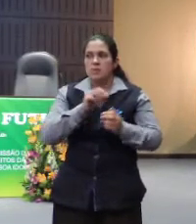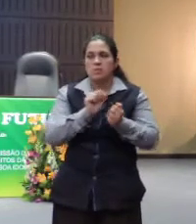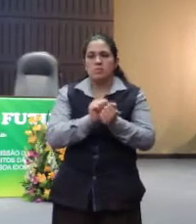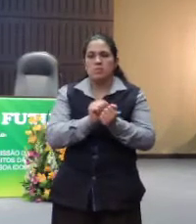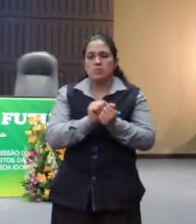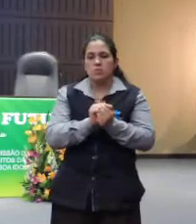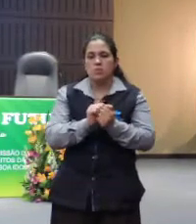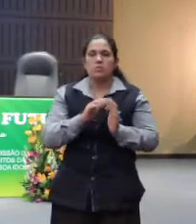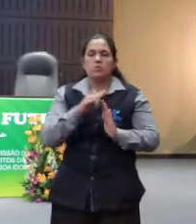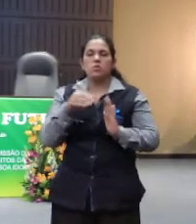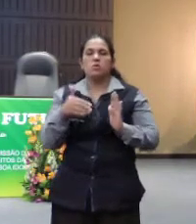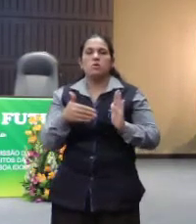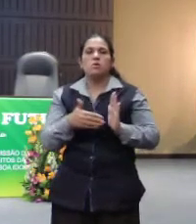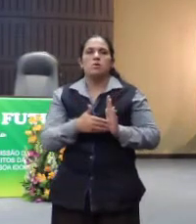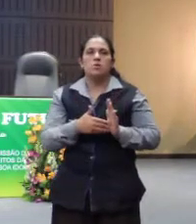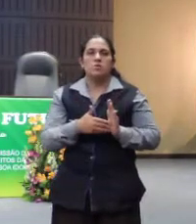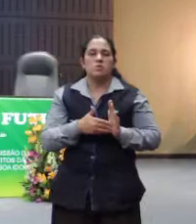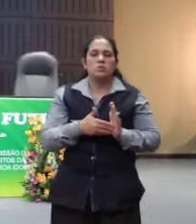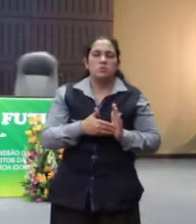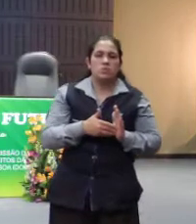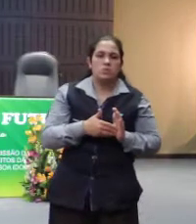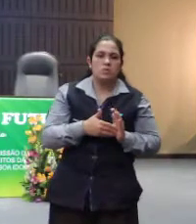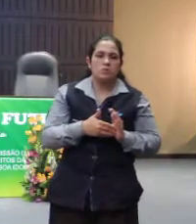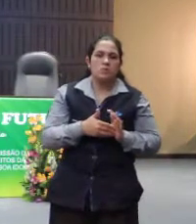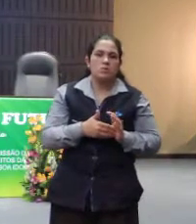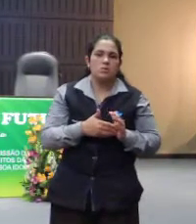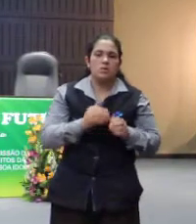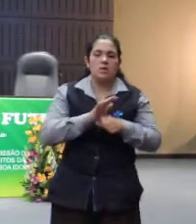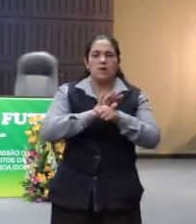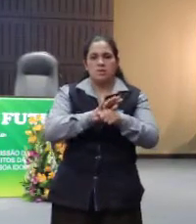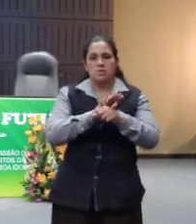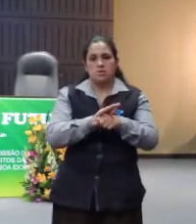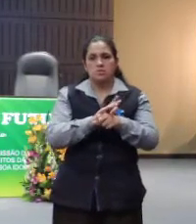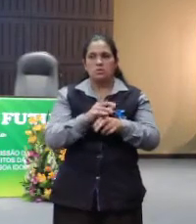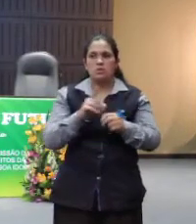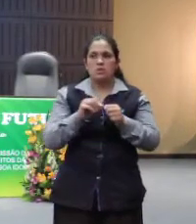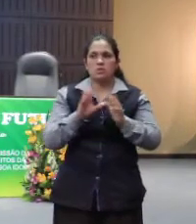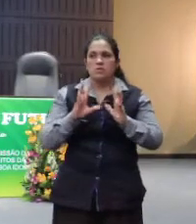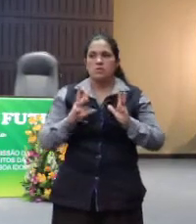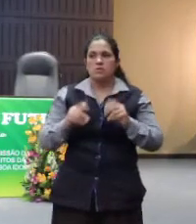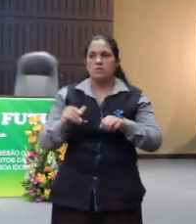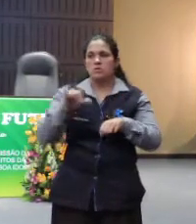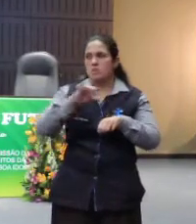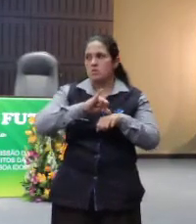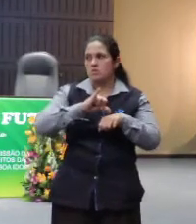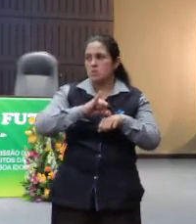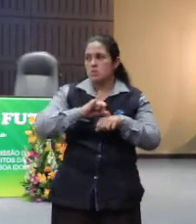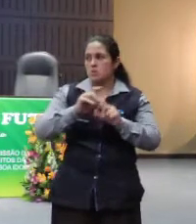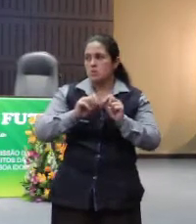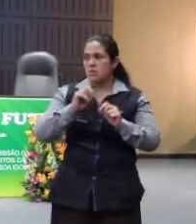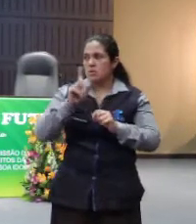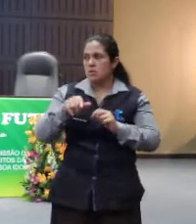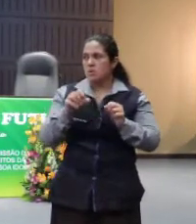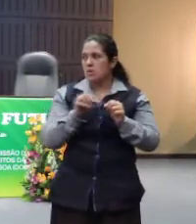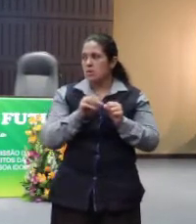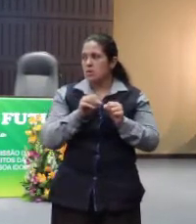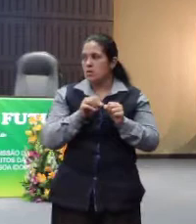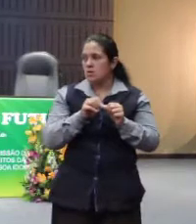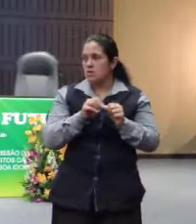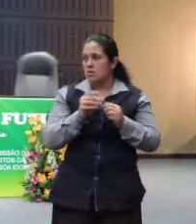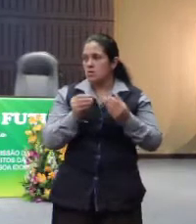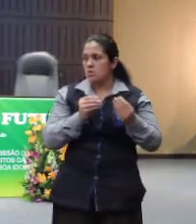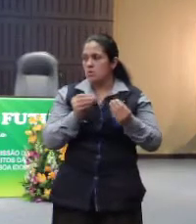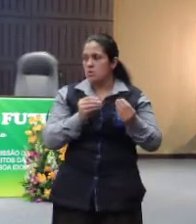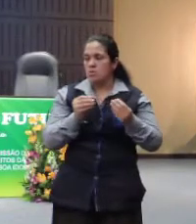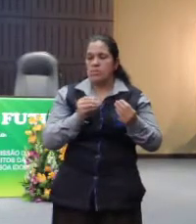buscadores dessas soluções, de fato, a gente centraliza um pouco do que é esse contexto de como está